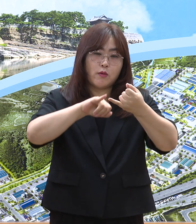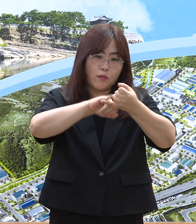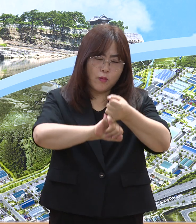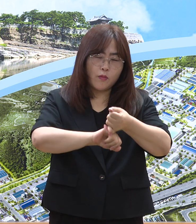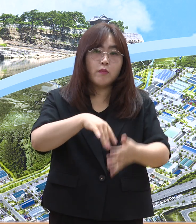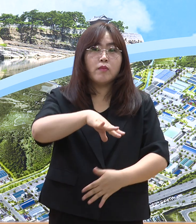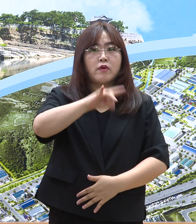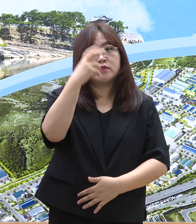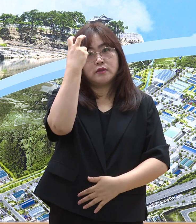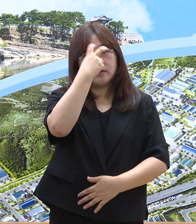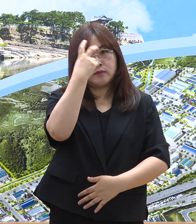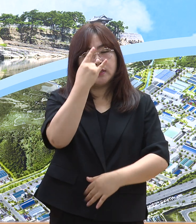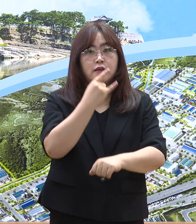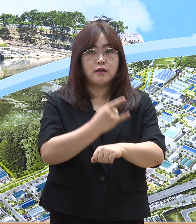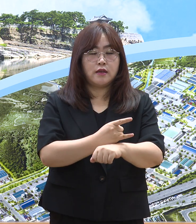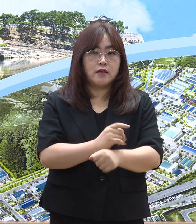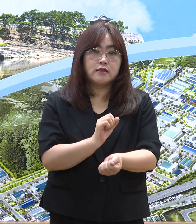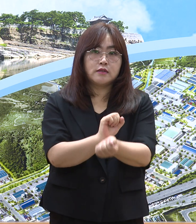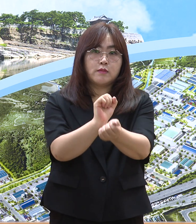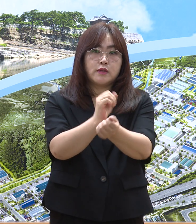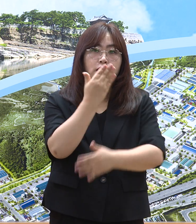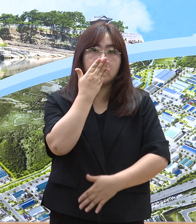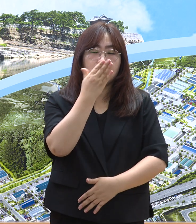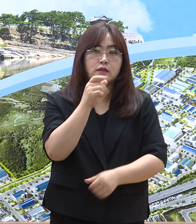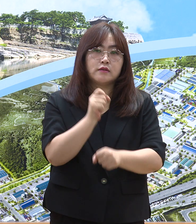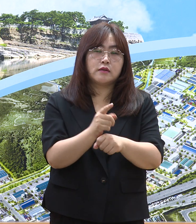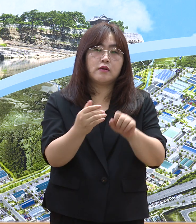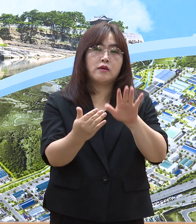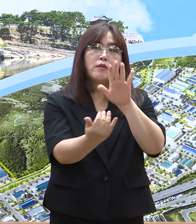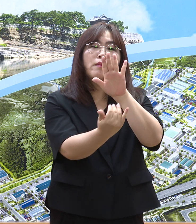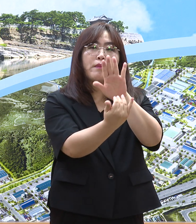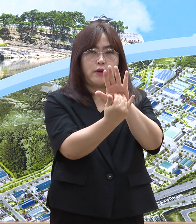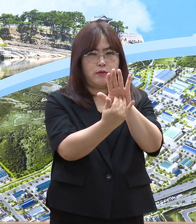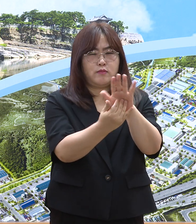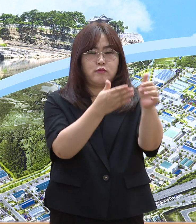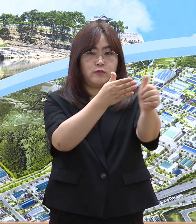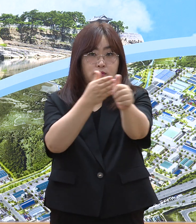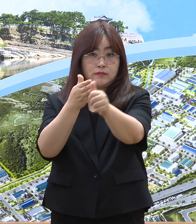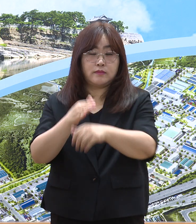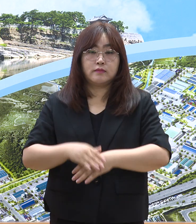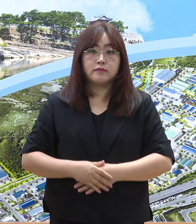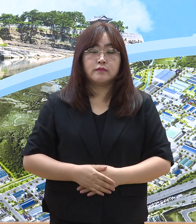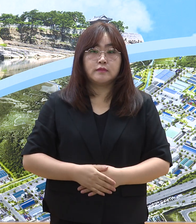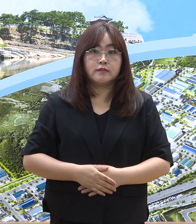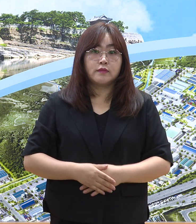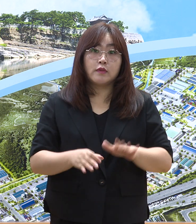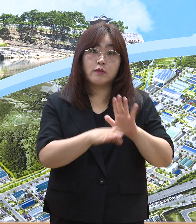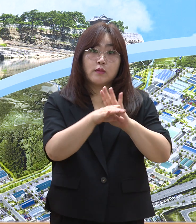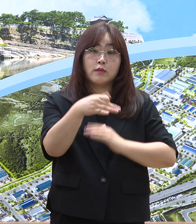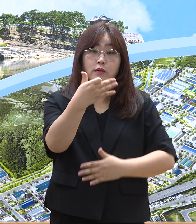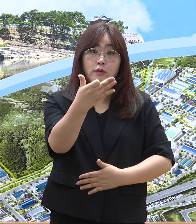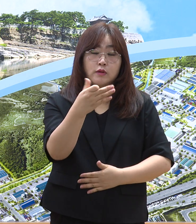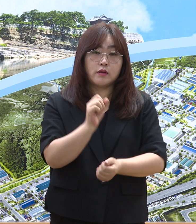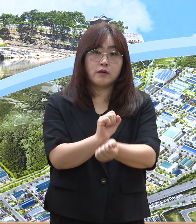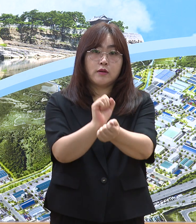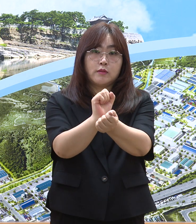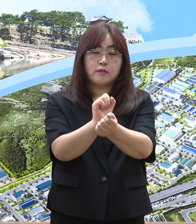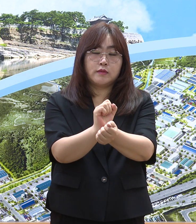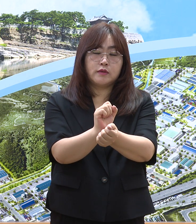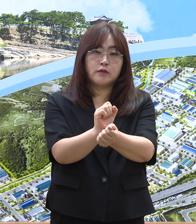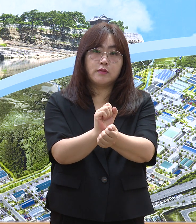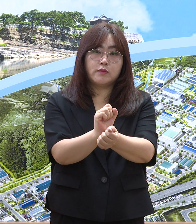먼저 받아 코로나19 전파 가능성을 차단하여 주시기 바랍니다. 코로나19 감염 유행이